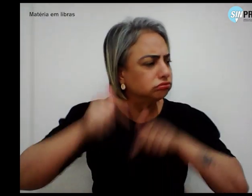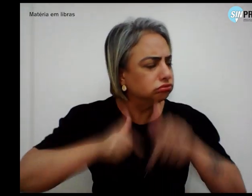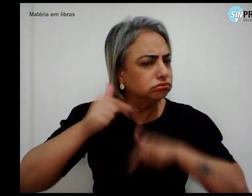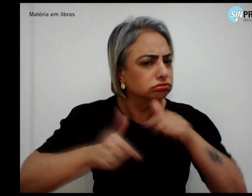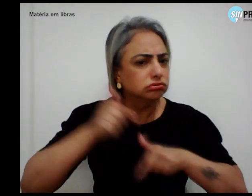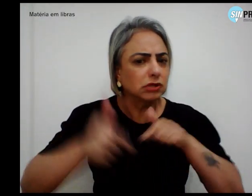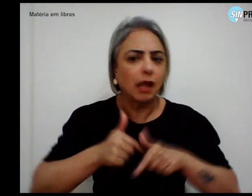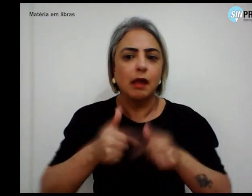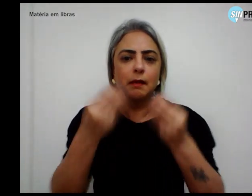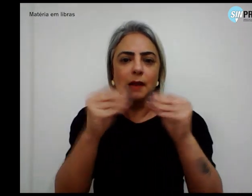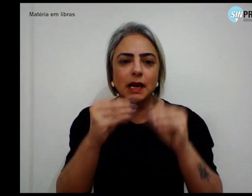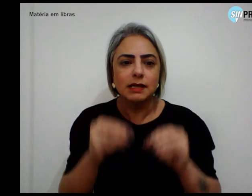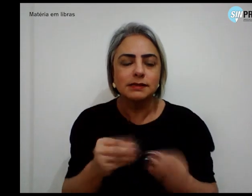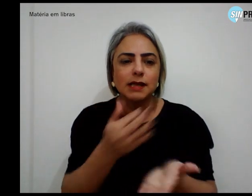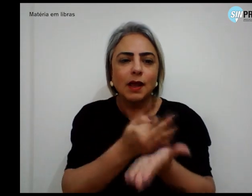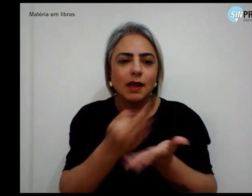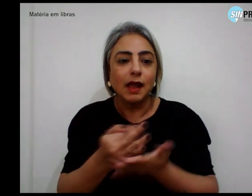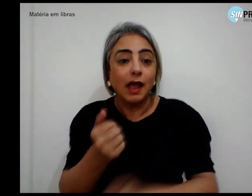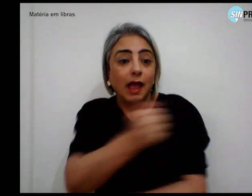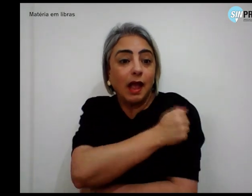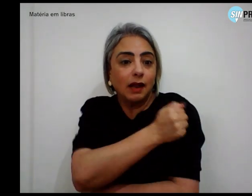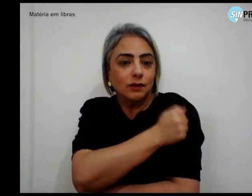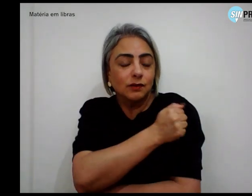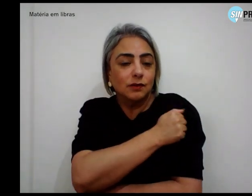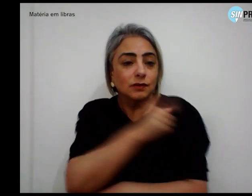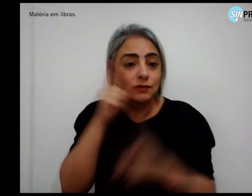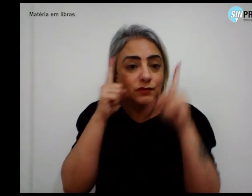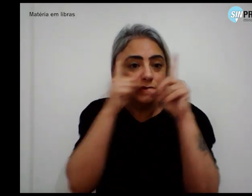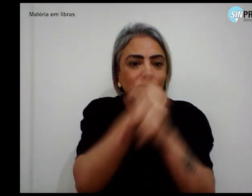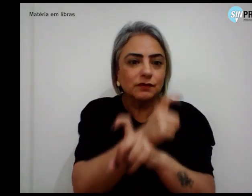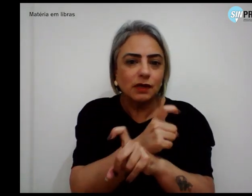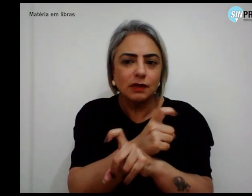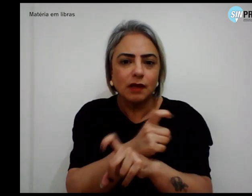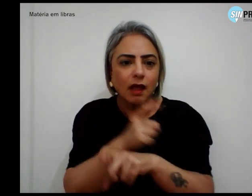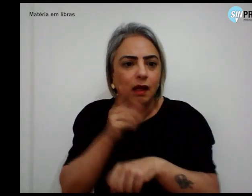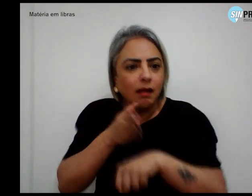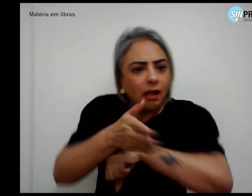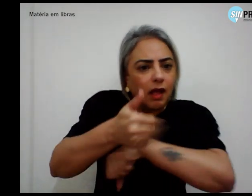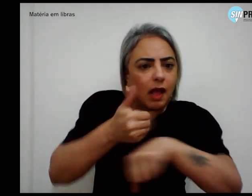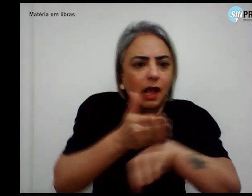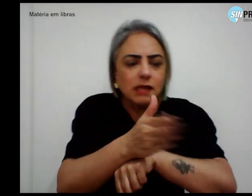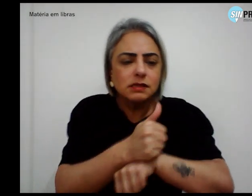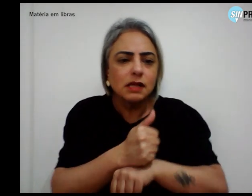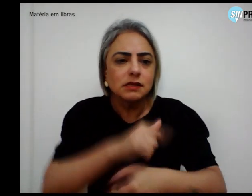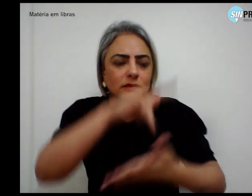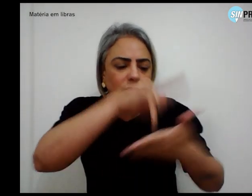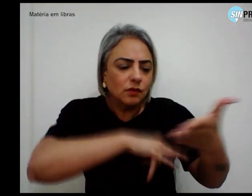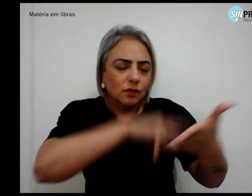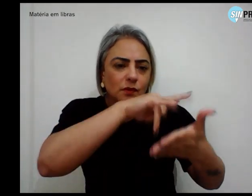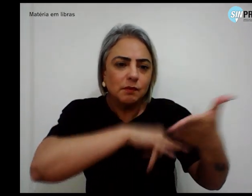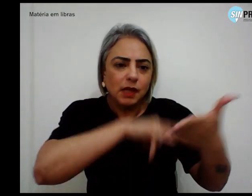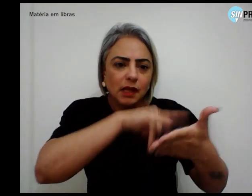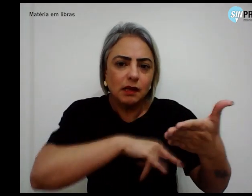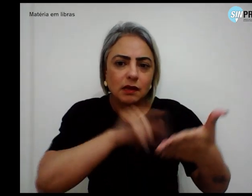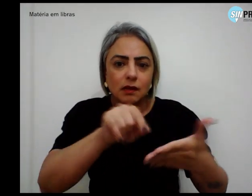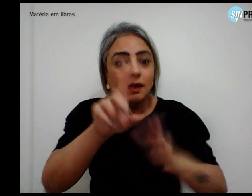registros. Estudantes com dificuldades para acessar uma documentação, que é seu direito,